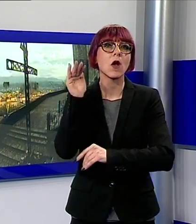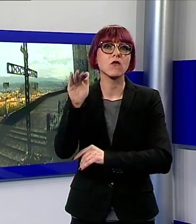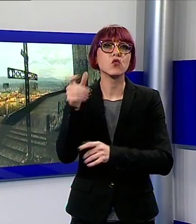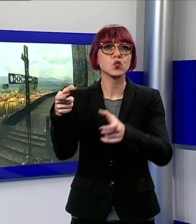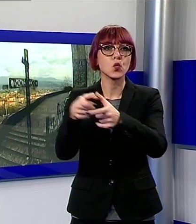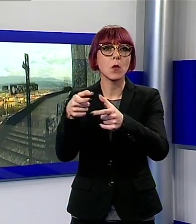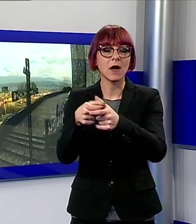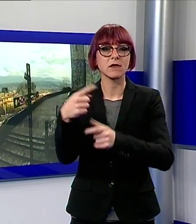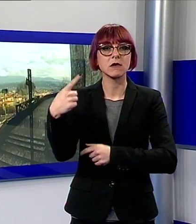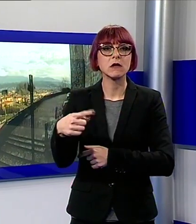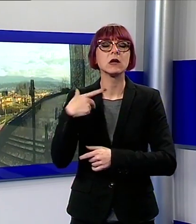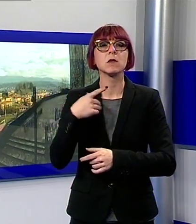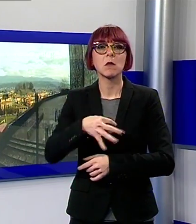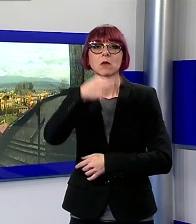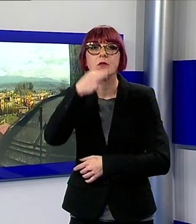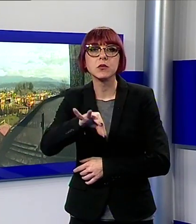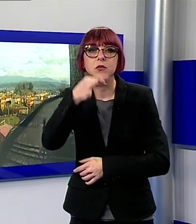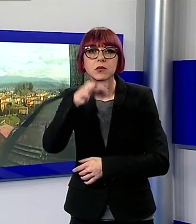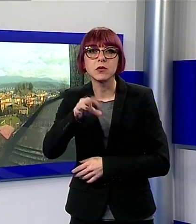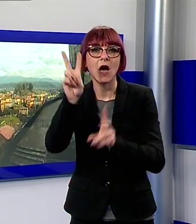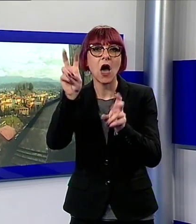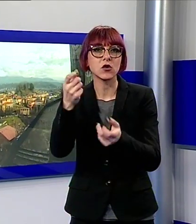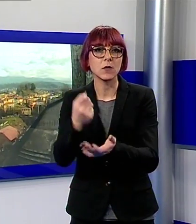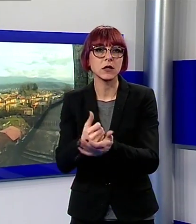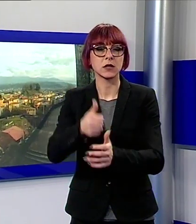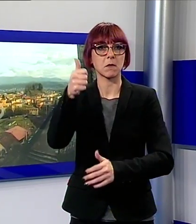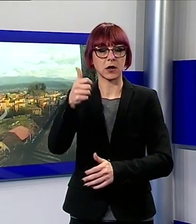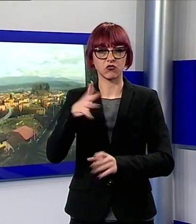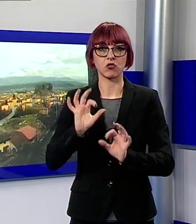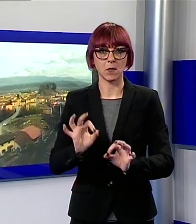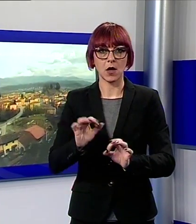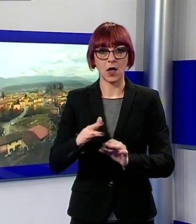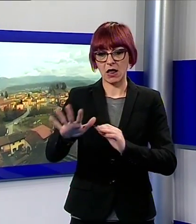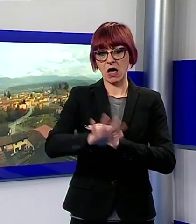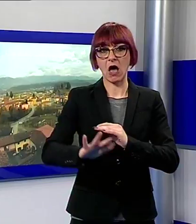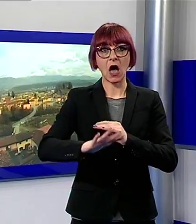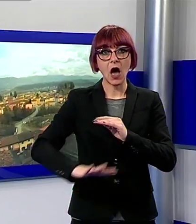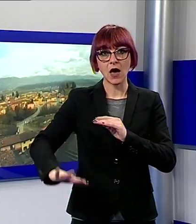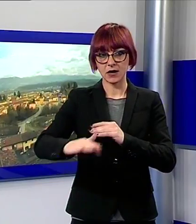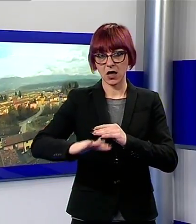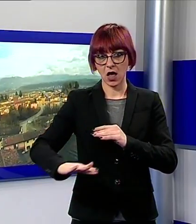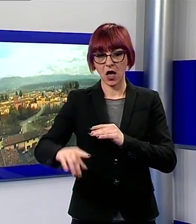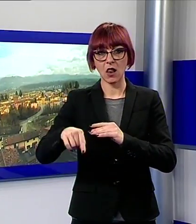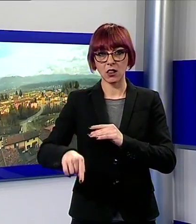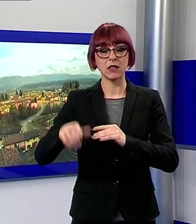folla su temi di fondamentale importanza e per questo lo spazio sottostante prende il nome di Arringo o Aringo